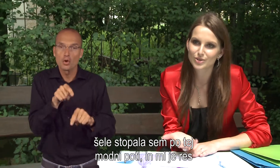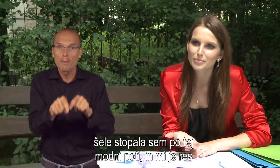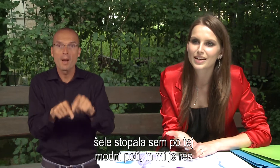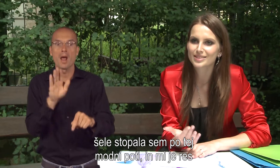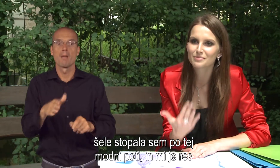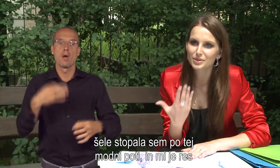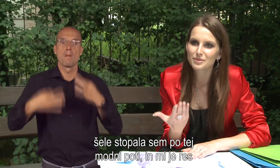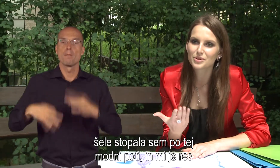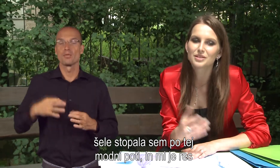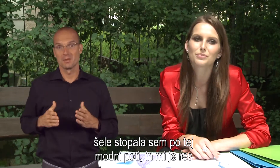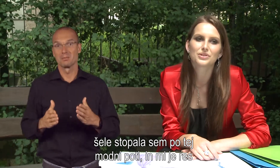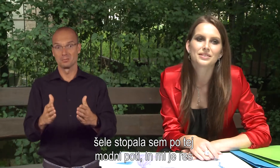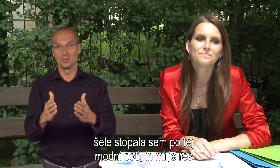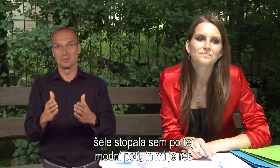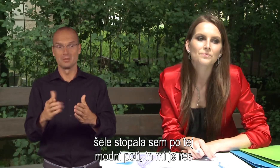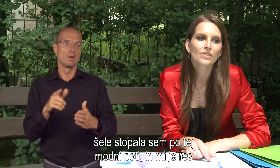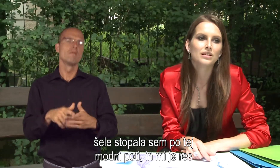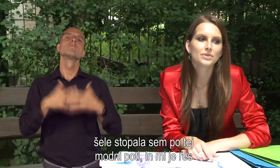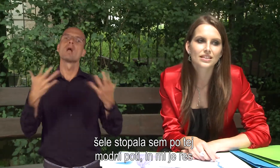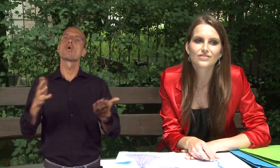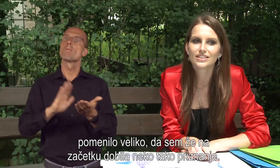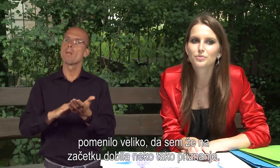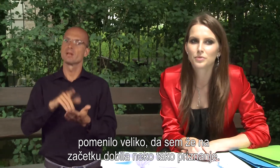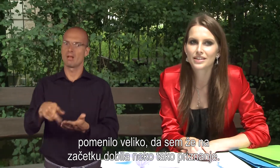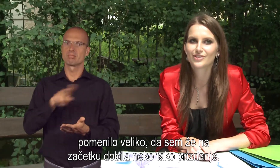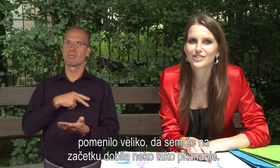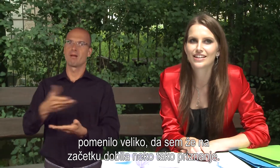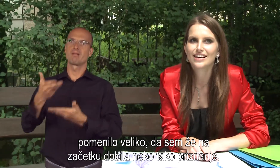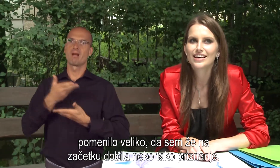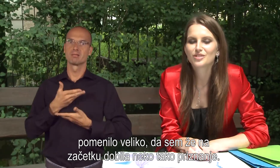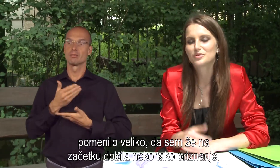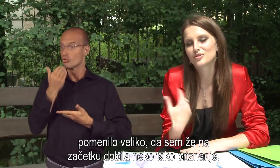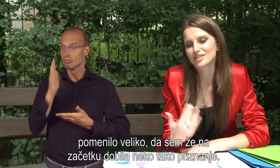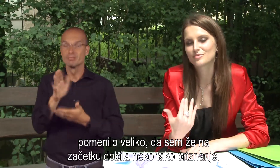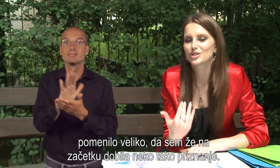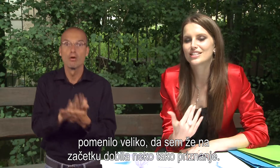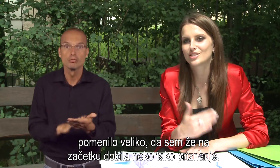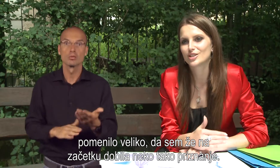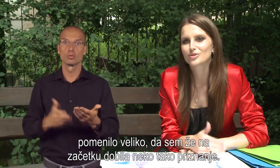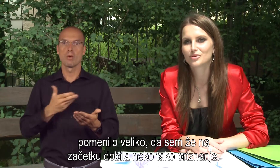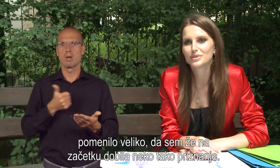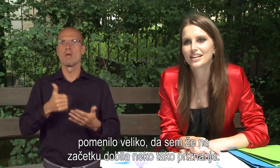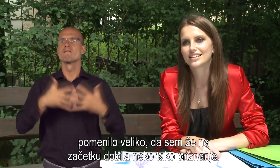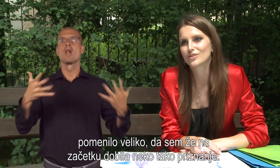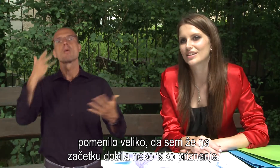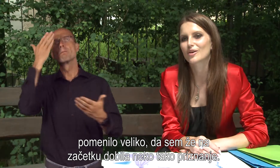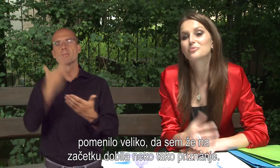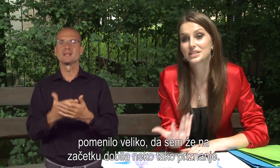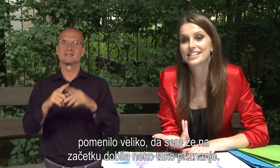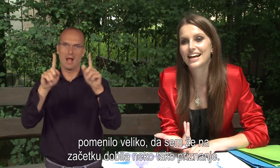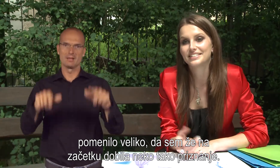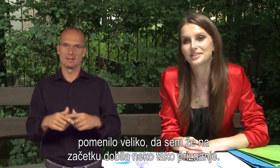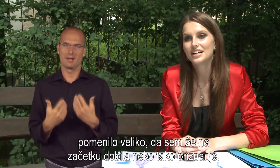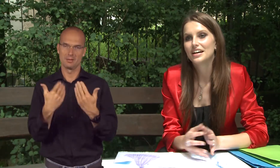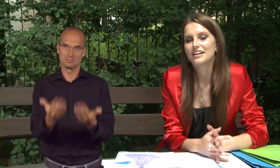šele stopala sem po tej modni poti. In mi je res veliko pomenilo, da sem že na začetku dobila neko tako